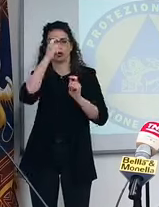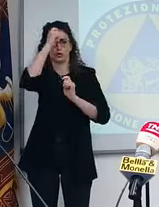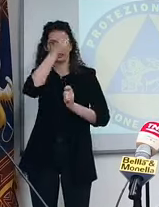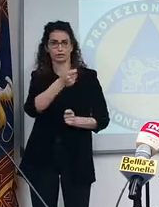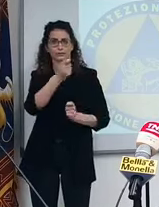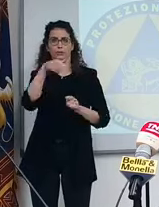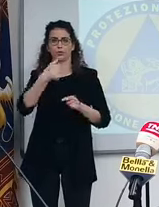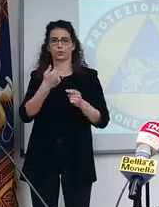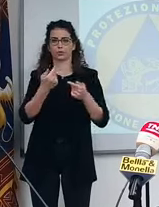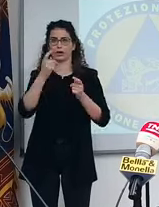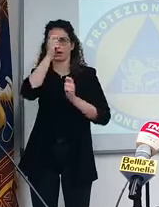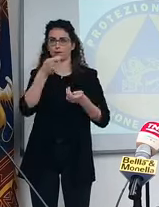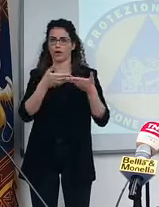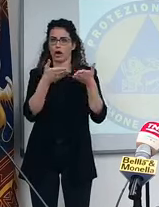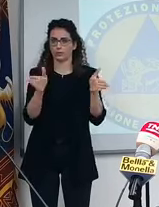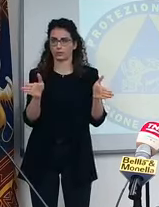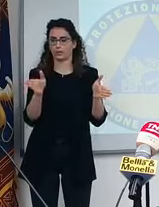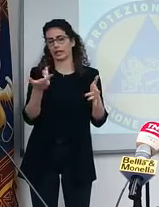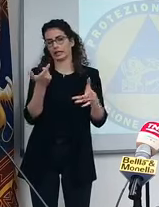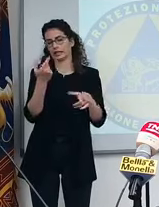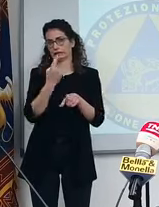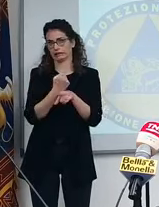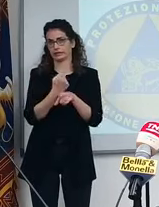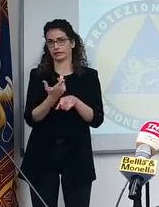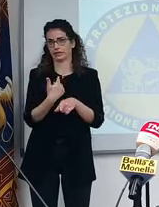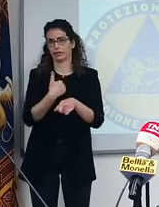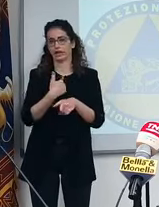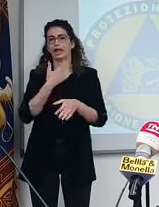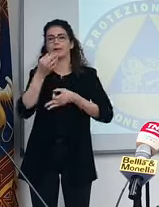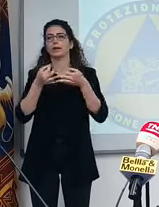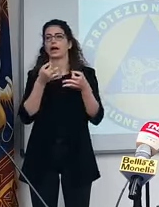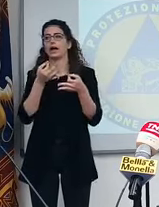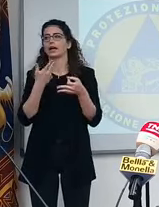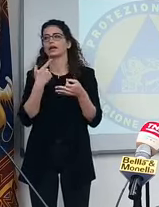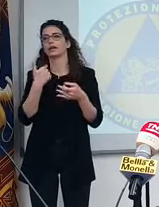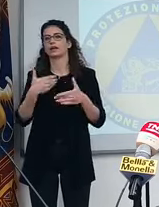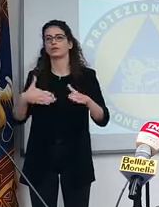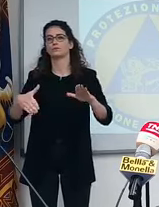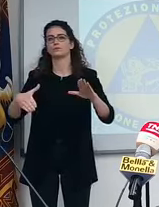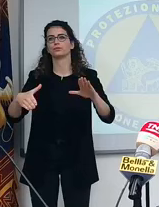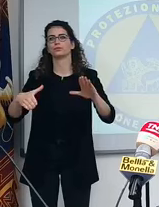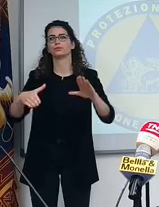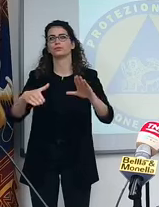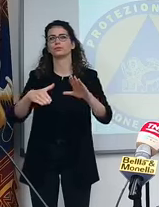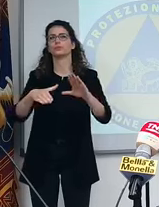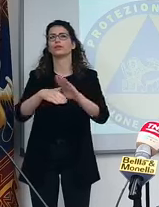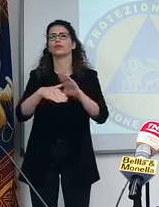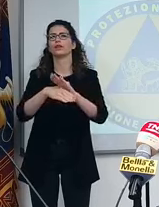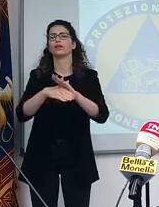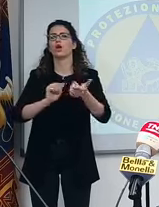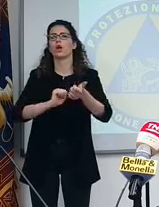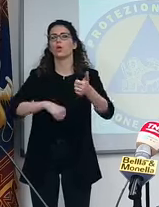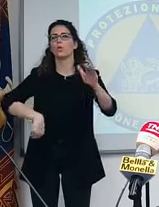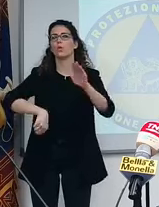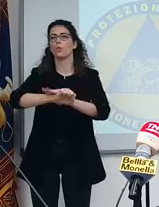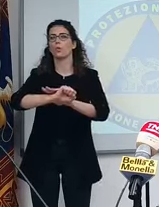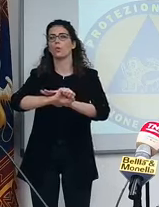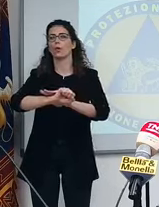ci vuole. È difficile spiegare che una partita di calcio tra scapoli e mogliati si può fare dal 26